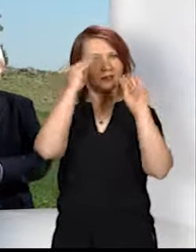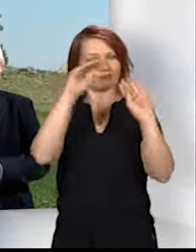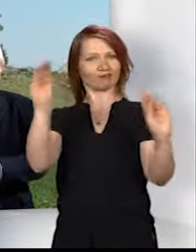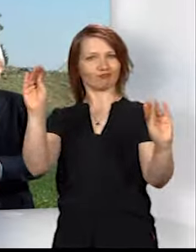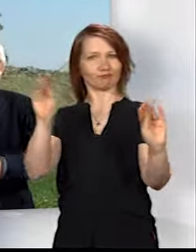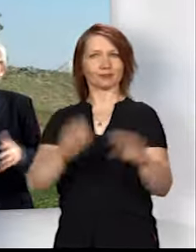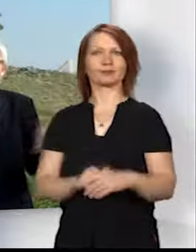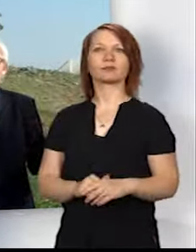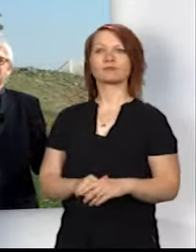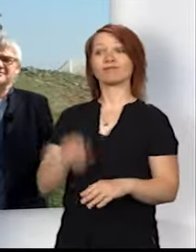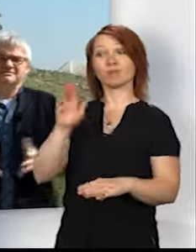Ein paar Sätze daraus.